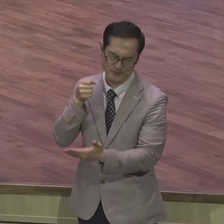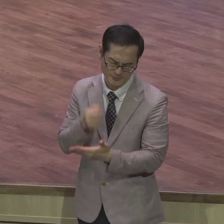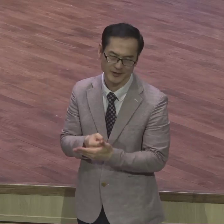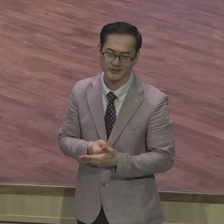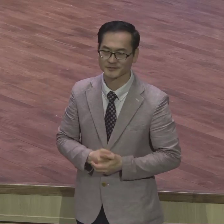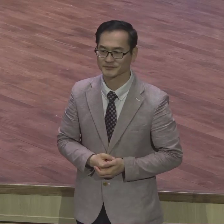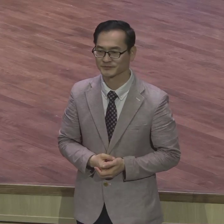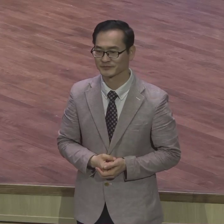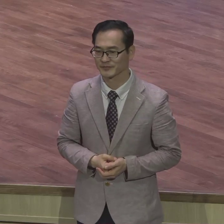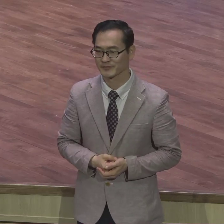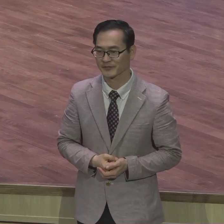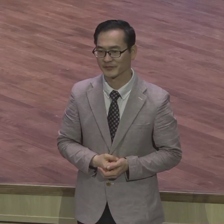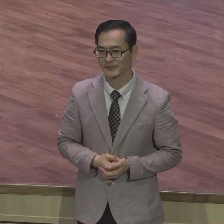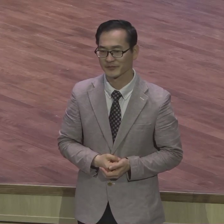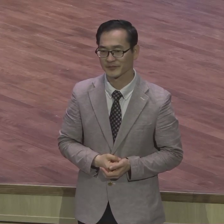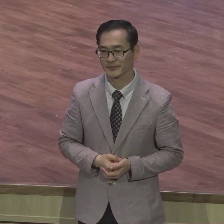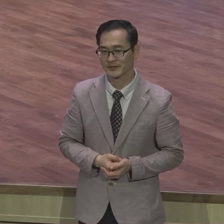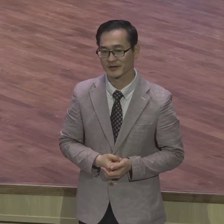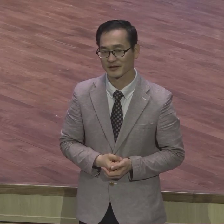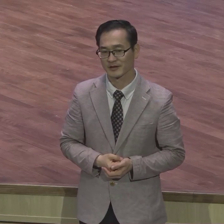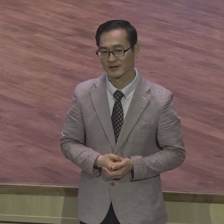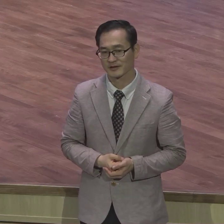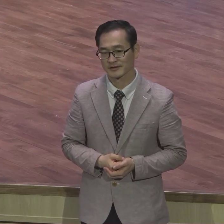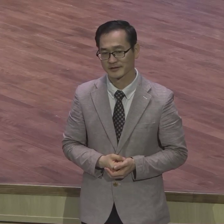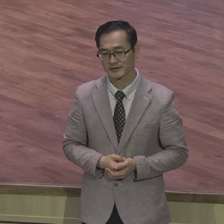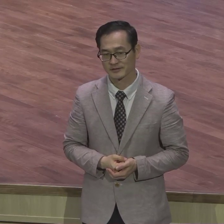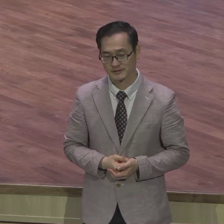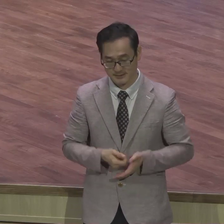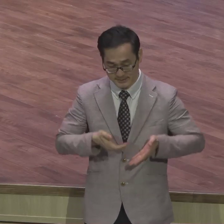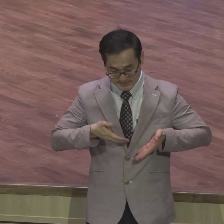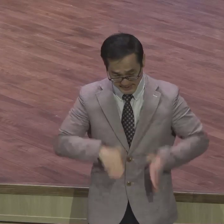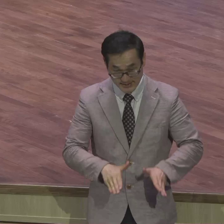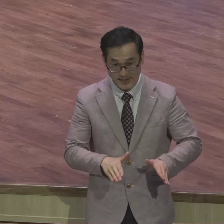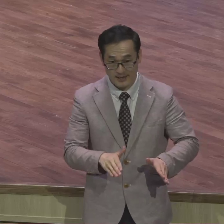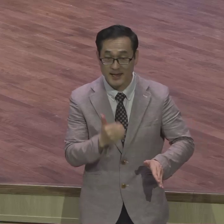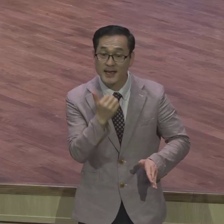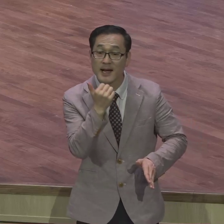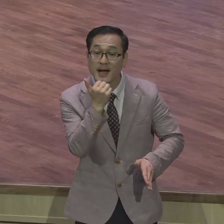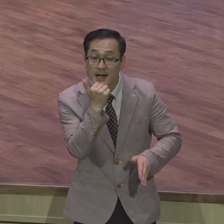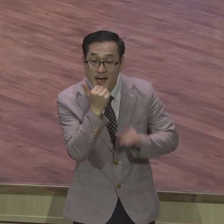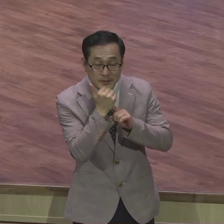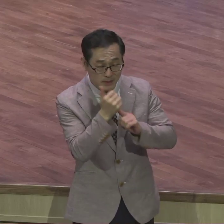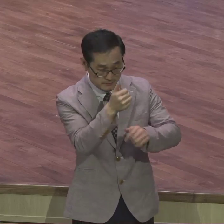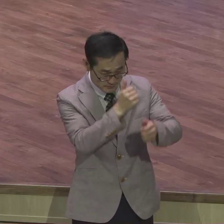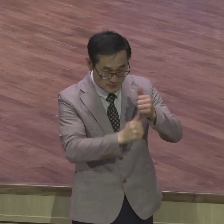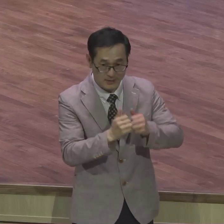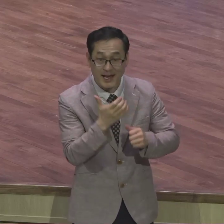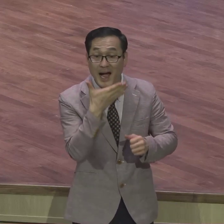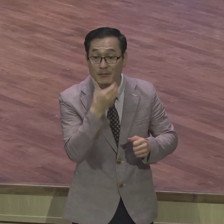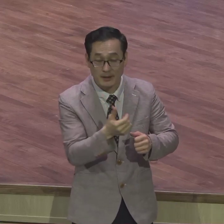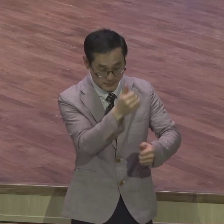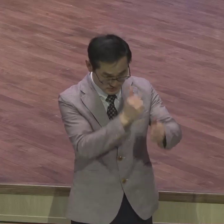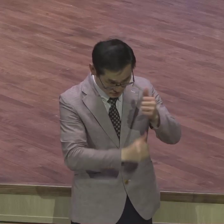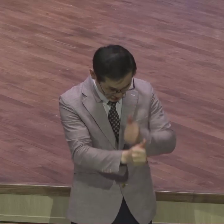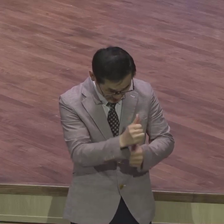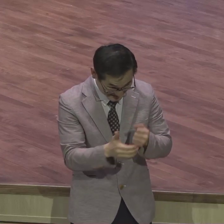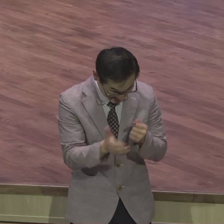출생이나 적보에 의해서 결정되는 것이 아니라 하나님의